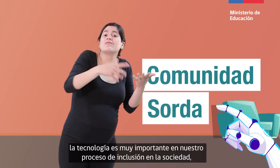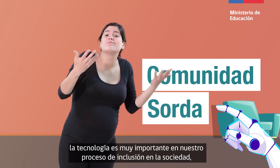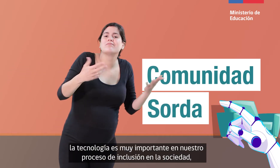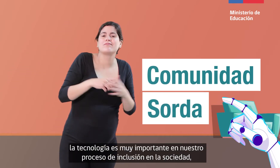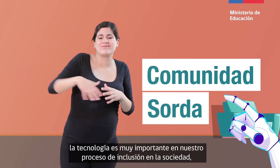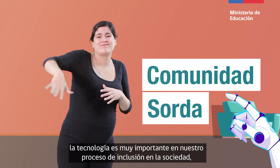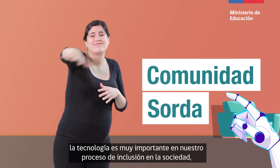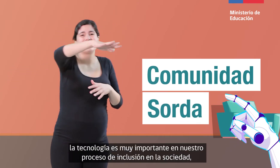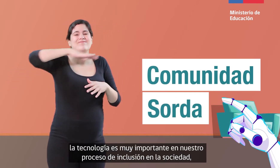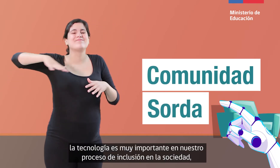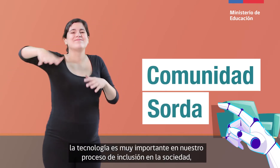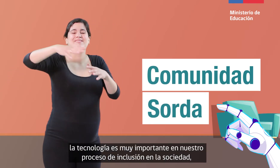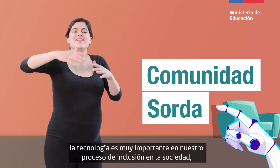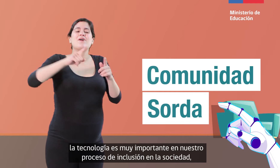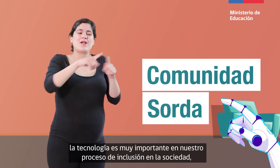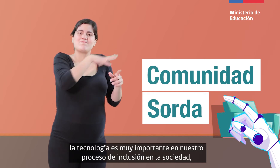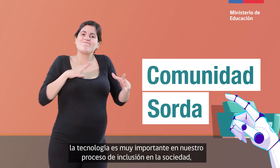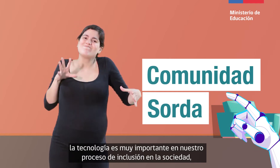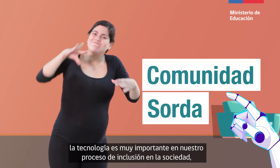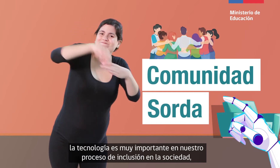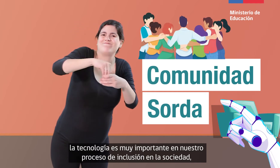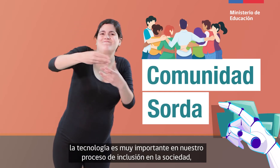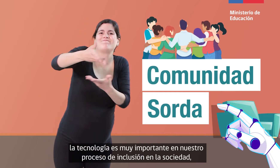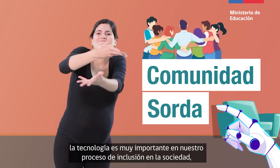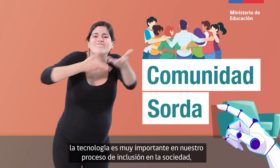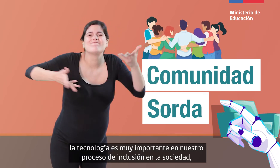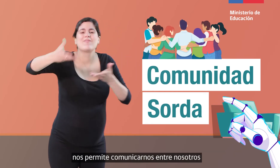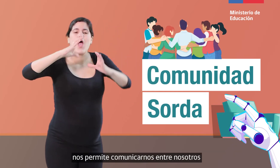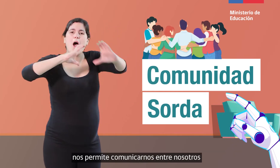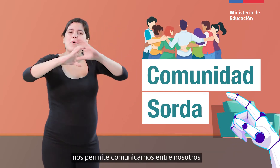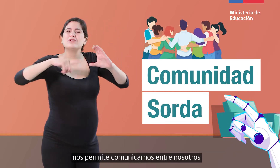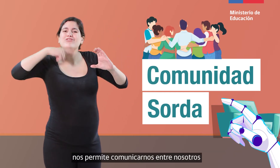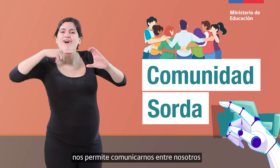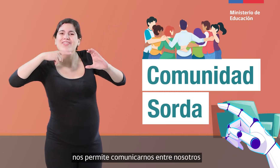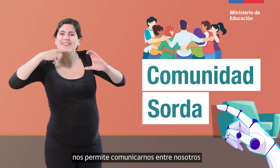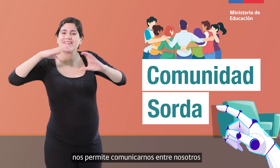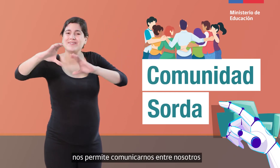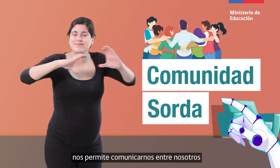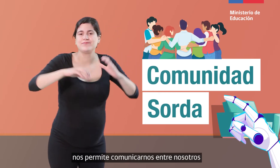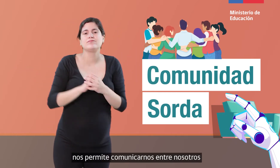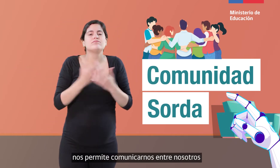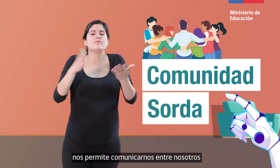muy importante en nuestro proceso de inclusión en la sociedad. Nos permite comunicarnos entre nosotros